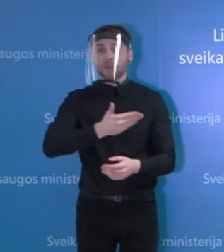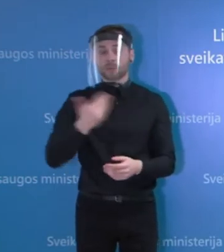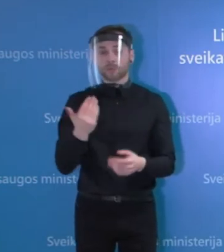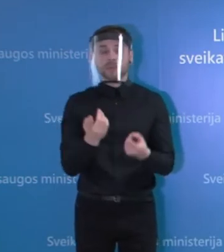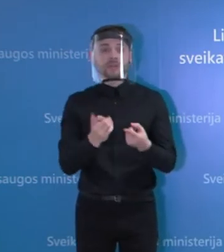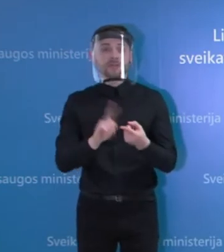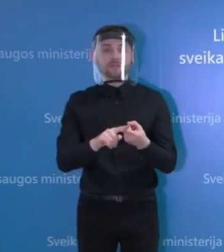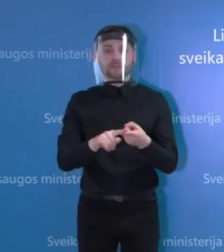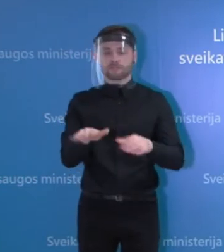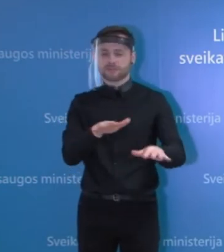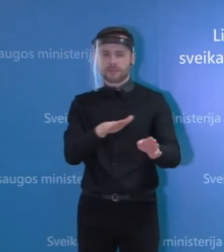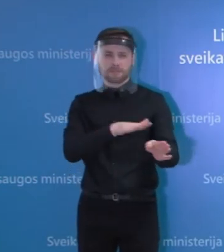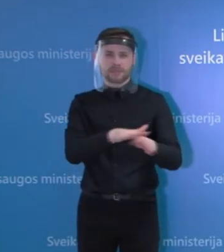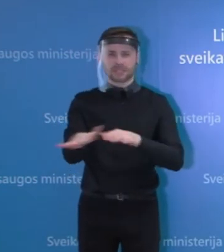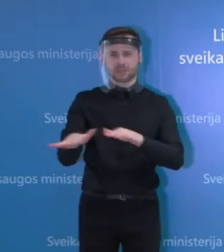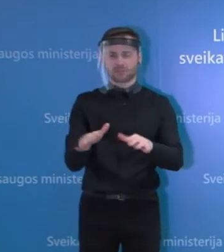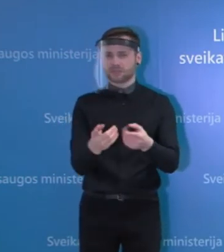vertinama visas kontekstas.